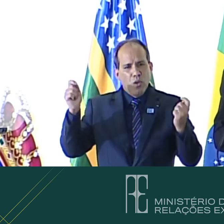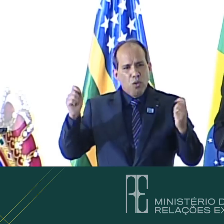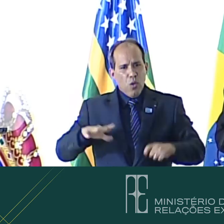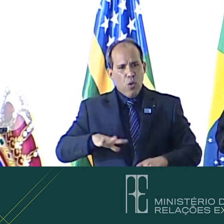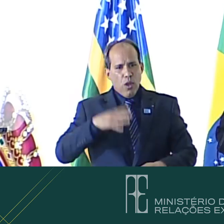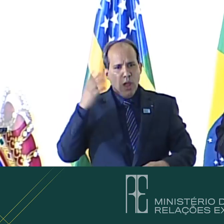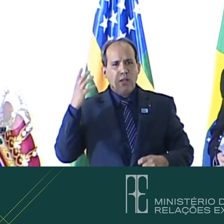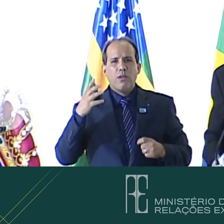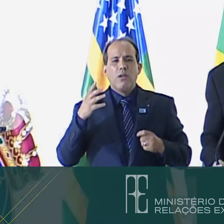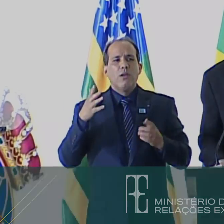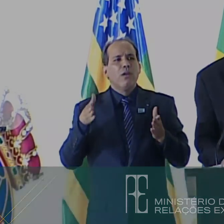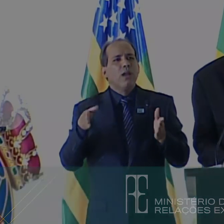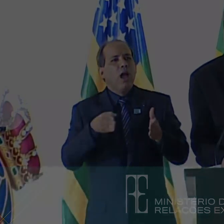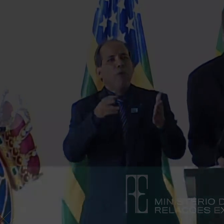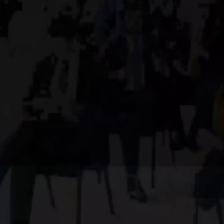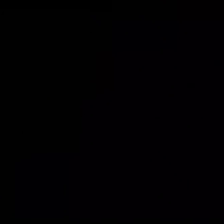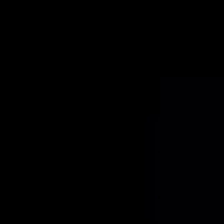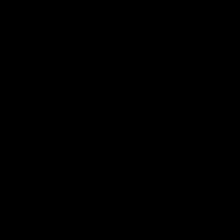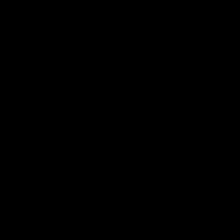onde quer. Muito obrigado.